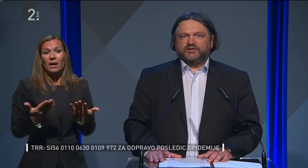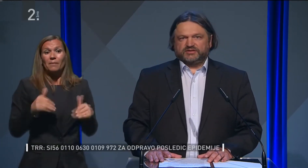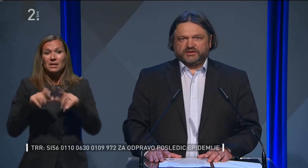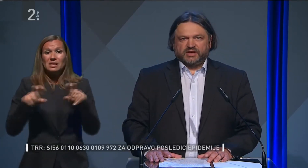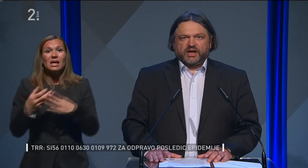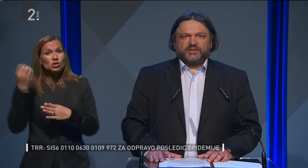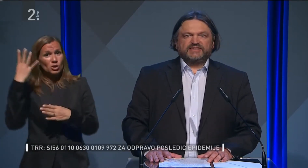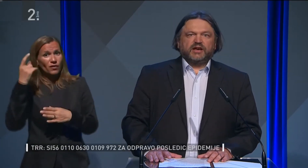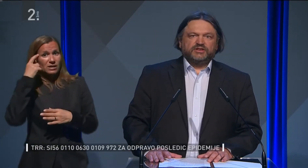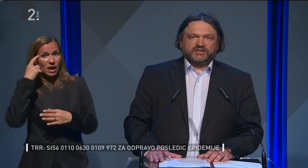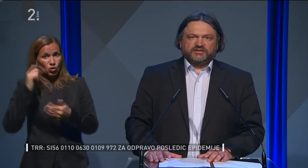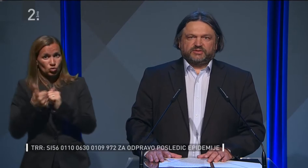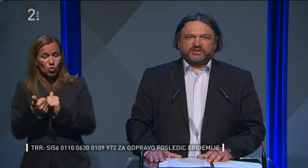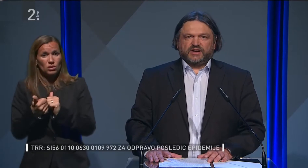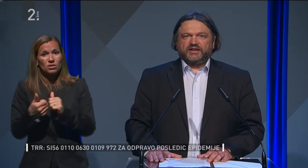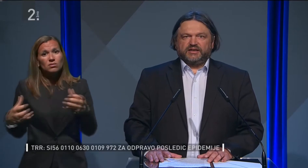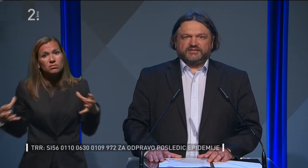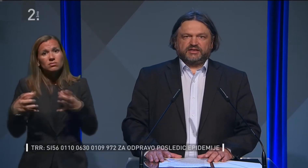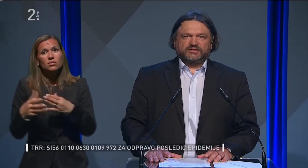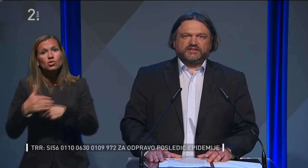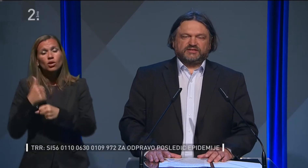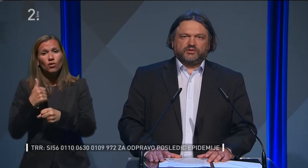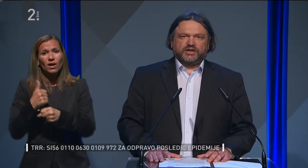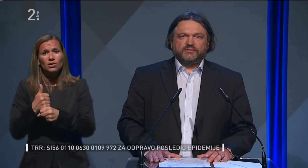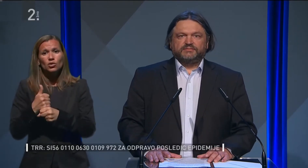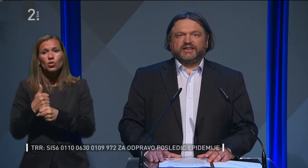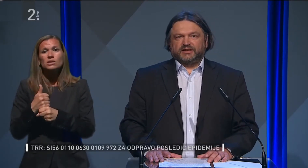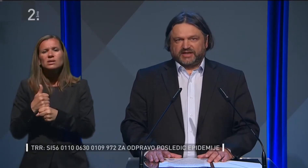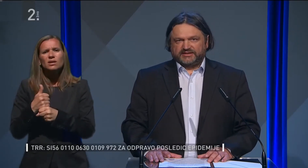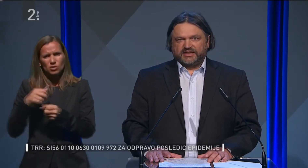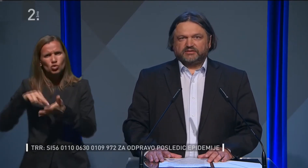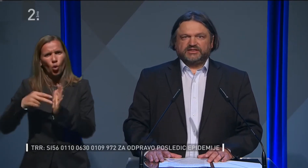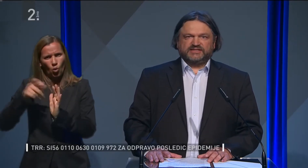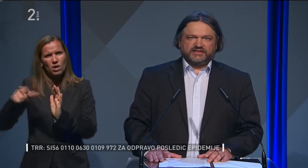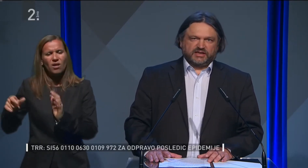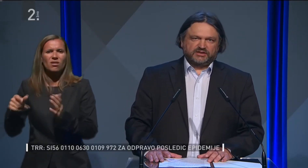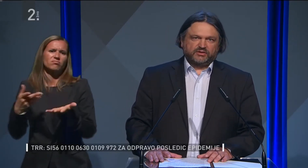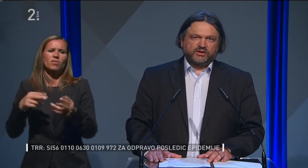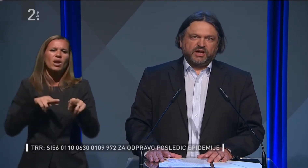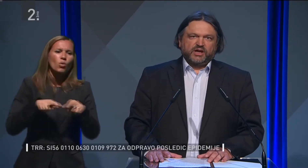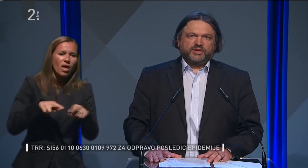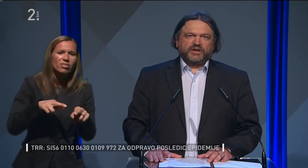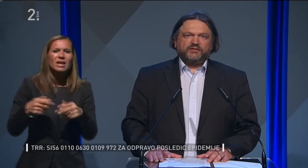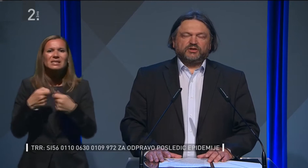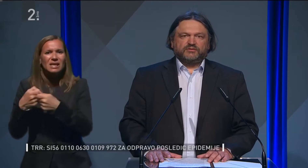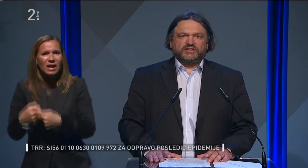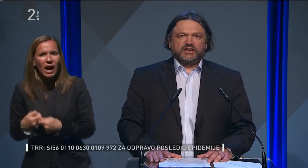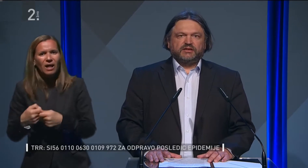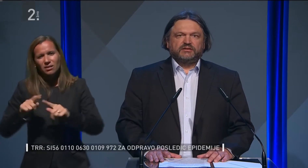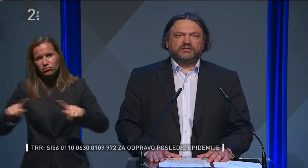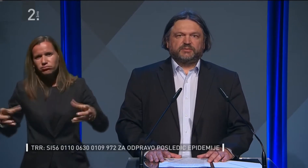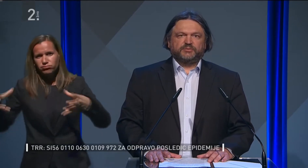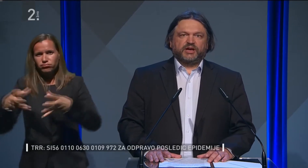sodelovanju z predstavniki izobraževalne in zdravstvene stroke, ravnateljev ter sindikatov pripravilo